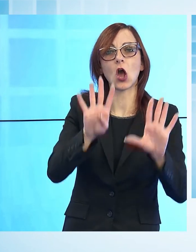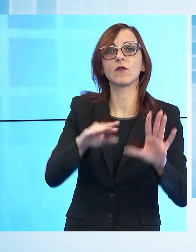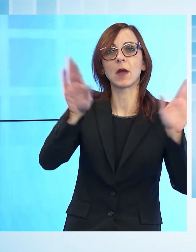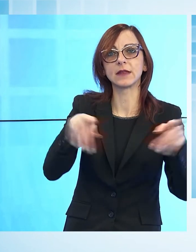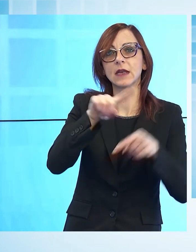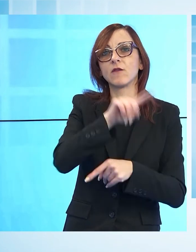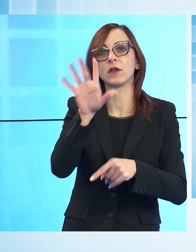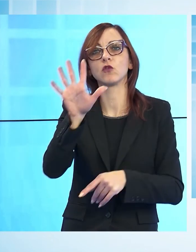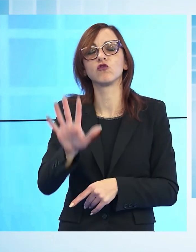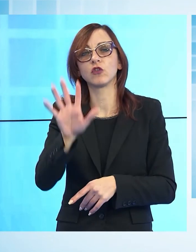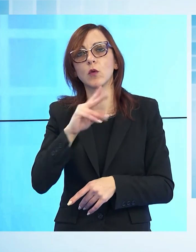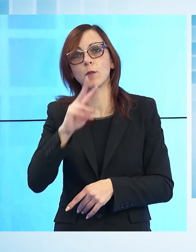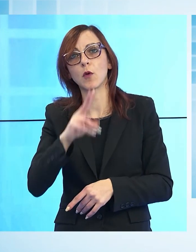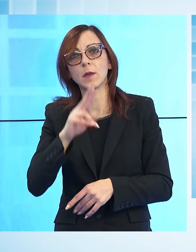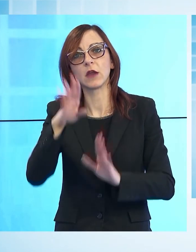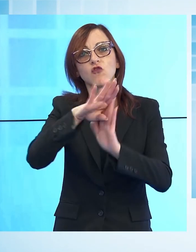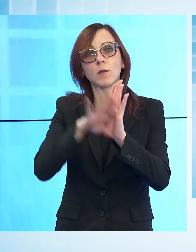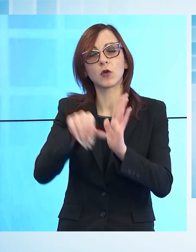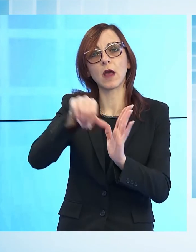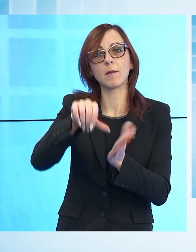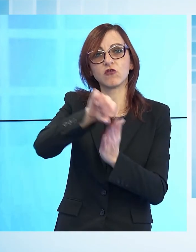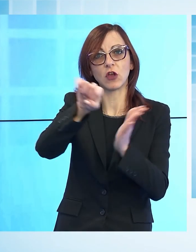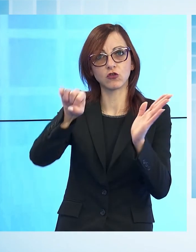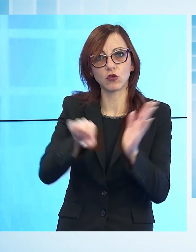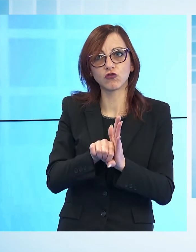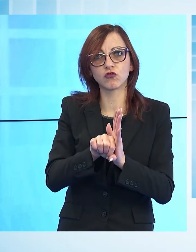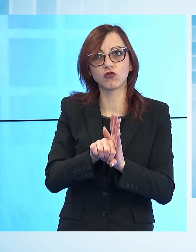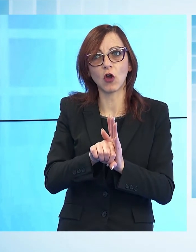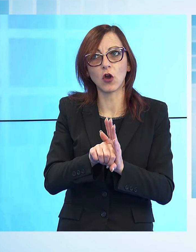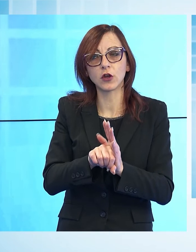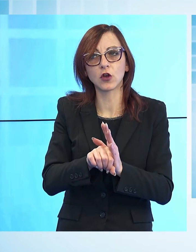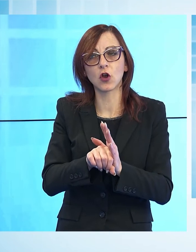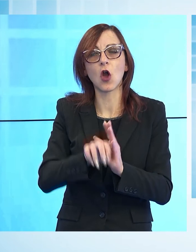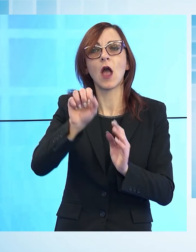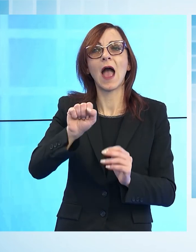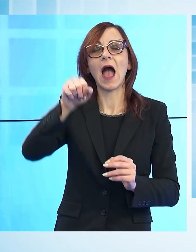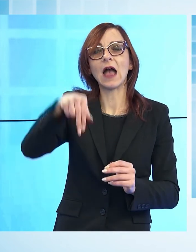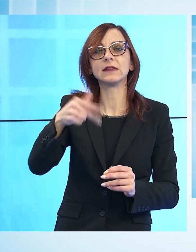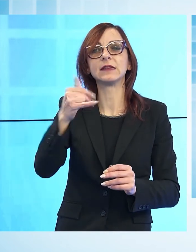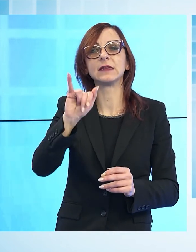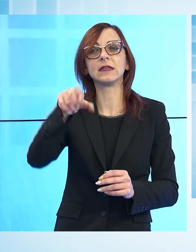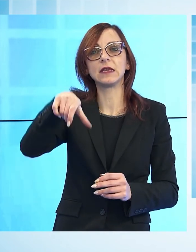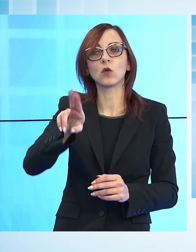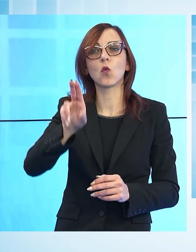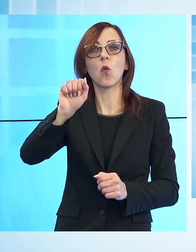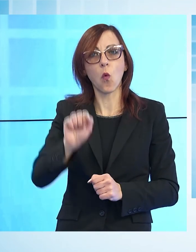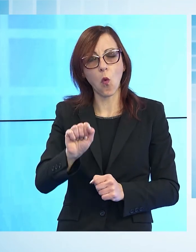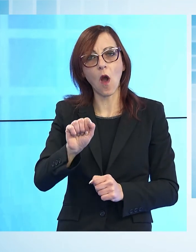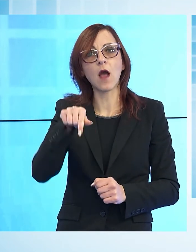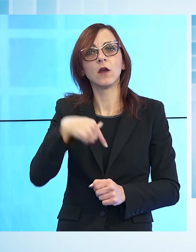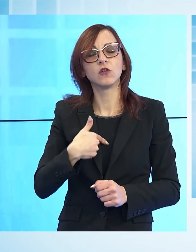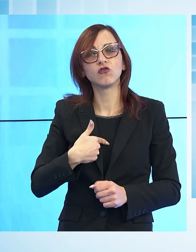Storico in programma un'edizione speciale di Antiqua, un'edizione dedicata alle